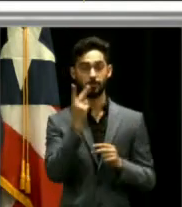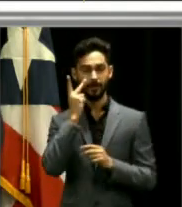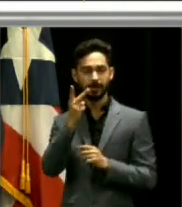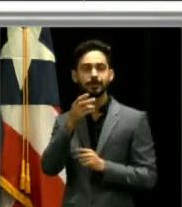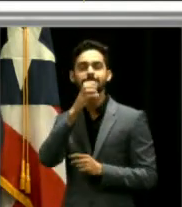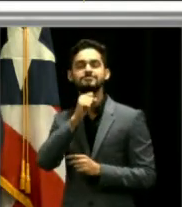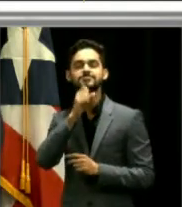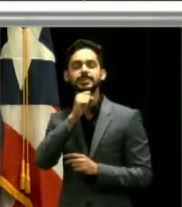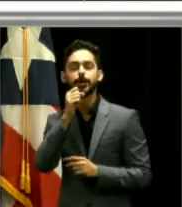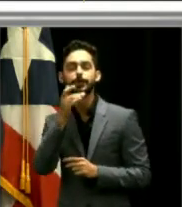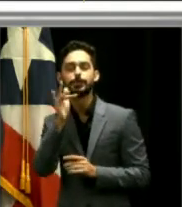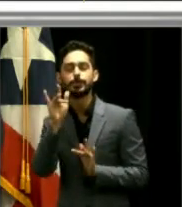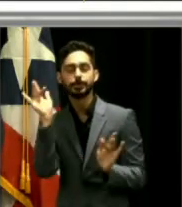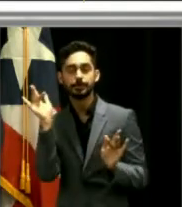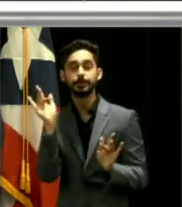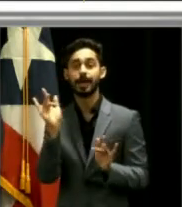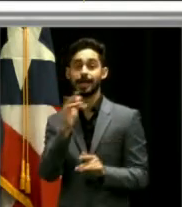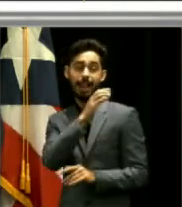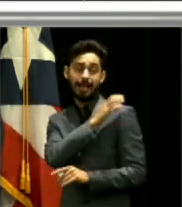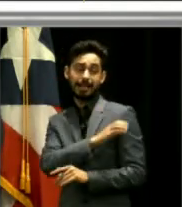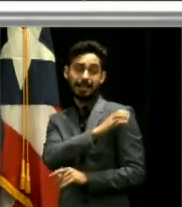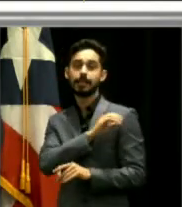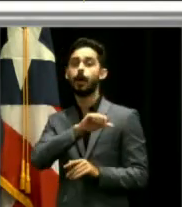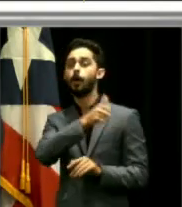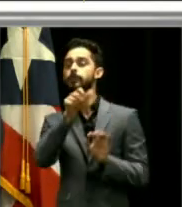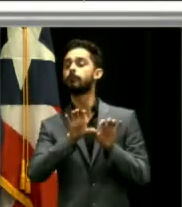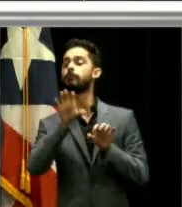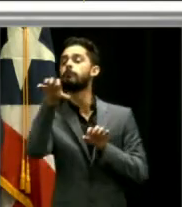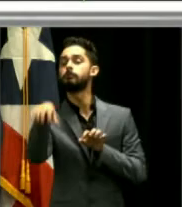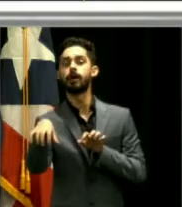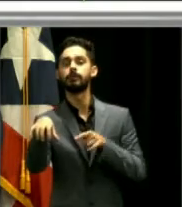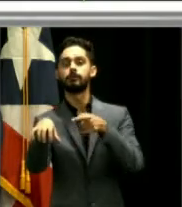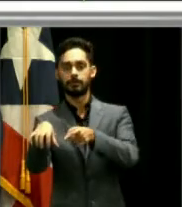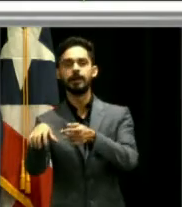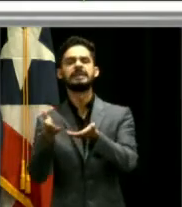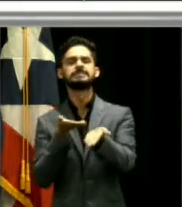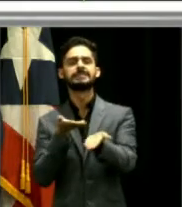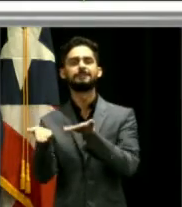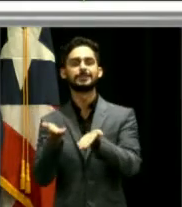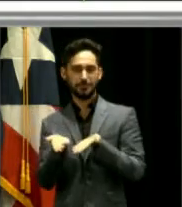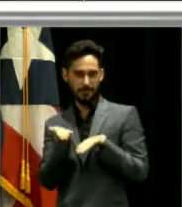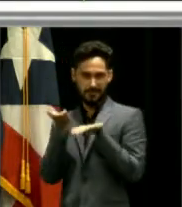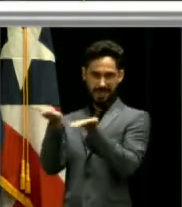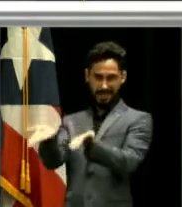claro, van a estar las clínicas externas donde se van a estar brindando estos servicios médicos.